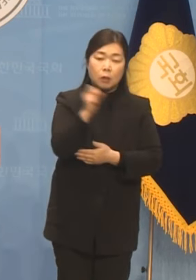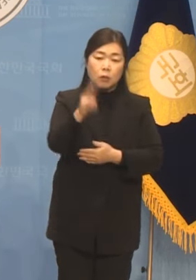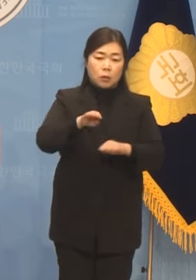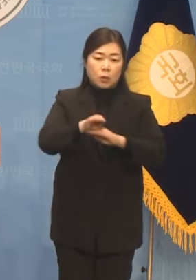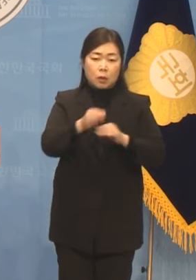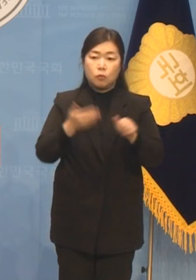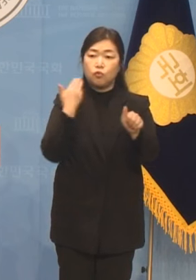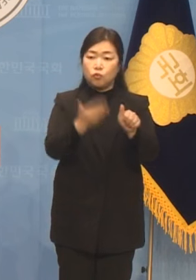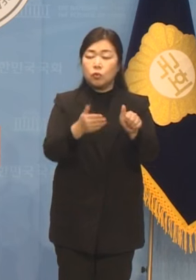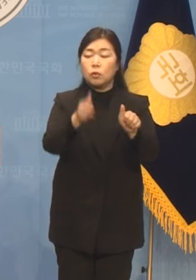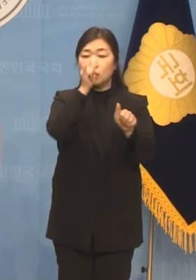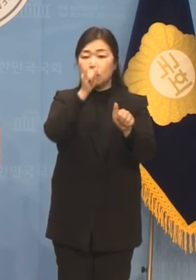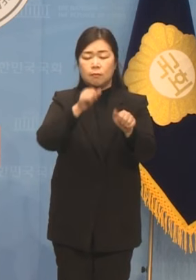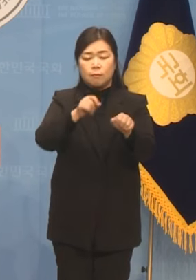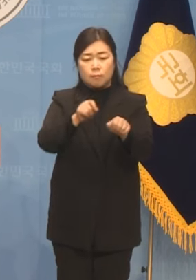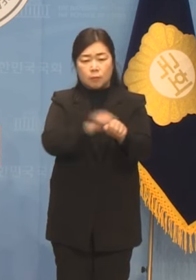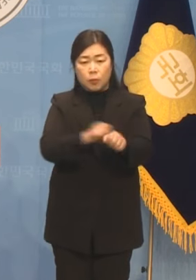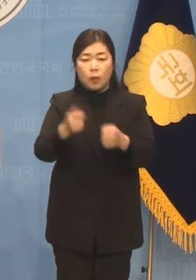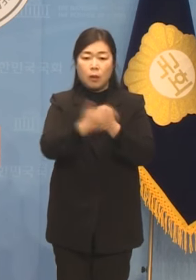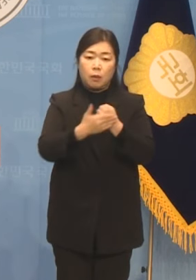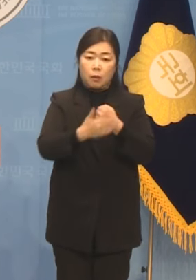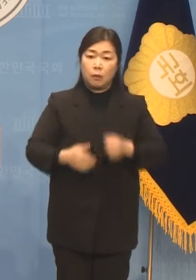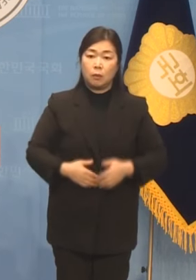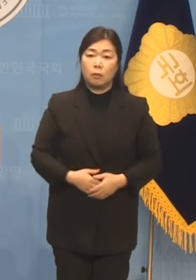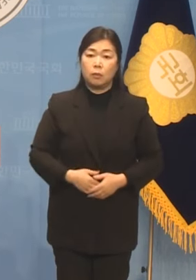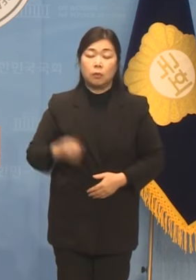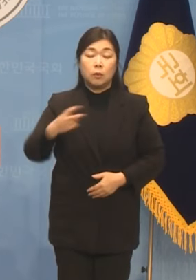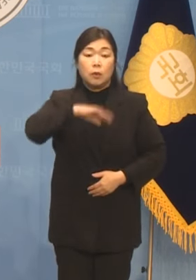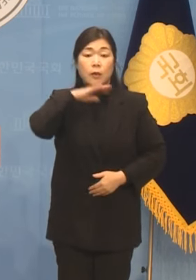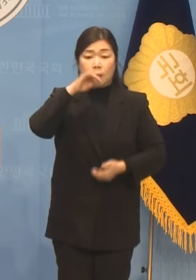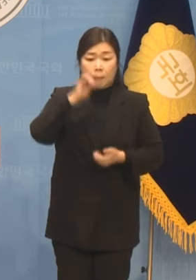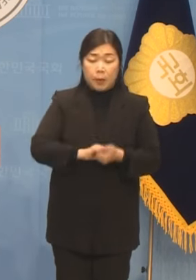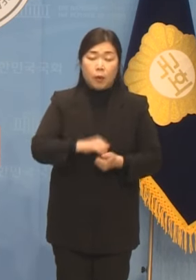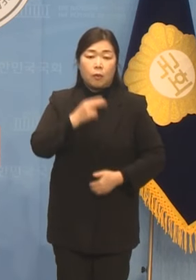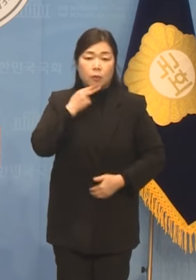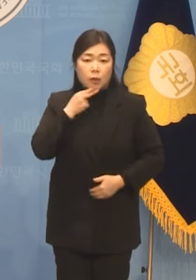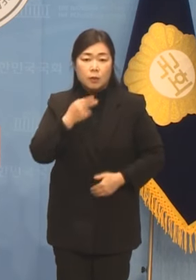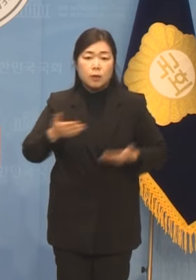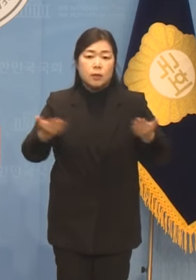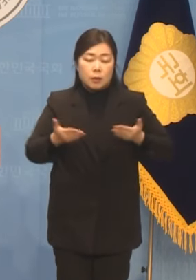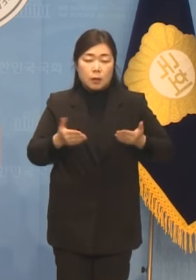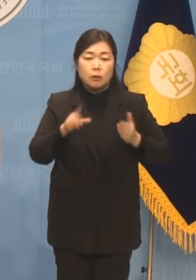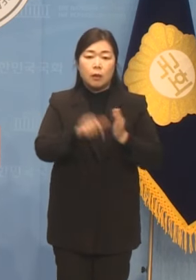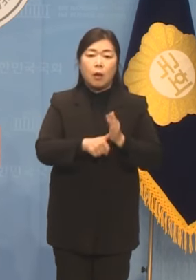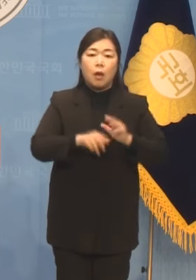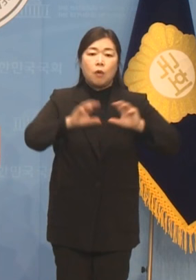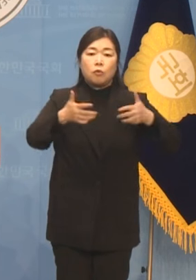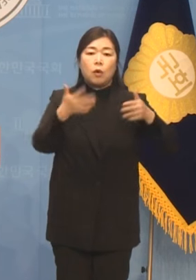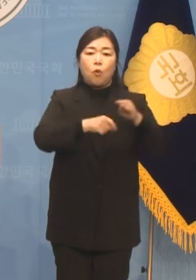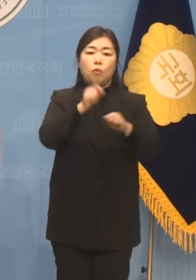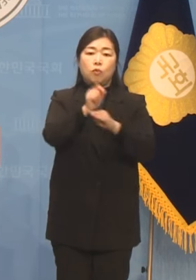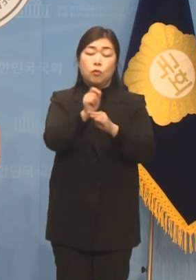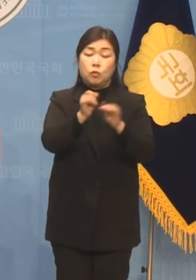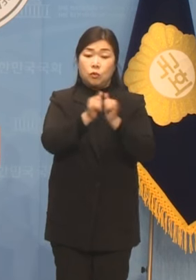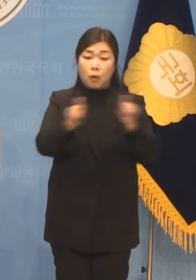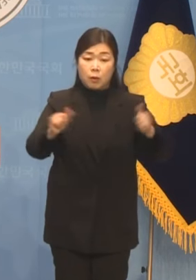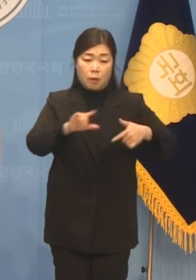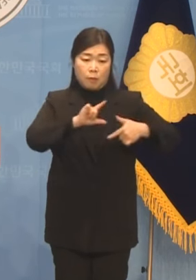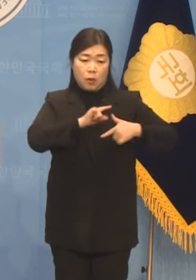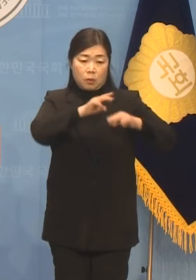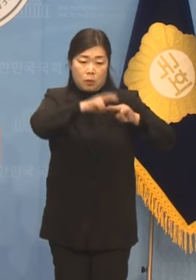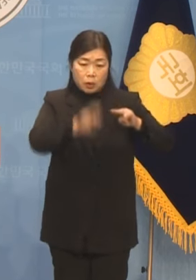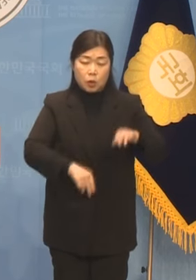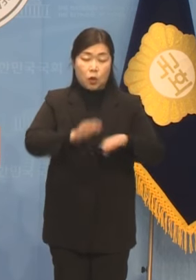있습니다. 또 정년이 없는 차관급 이상 정무직은 국가공무원 명예퇴직수당 등 지급 규정에 따라